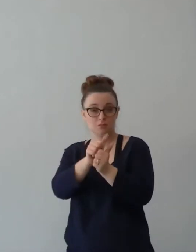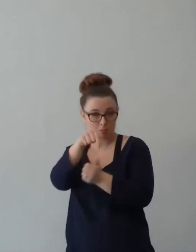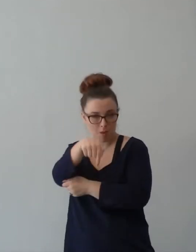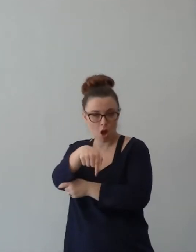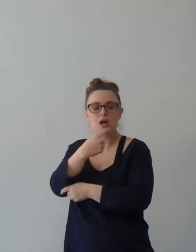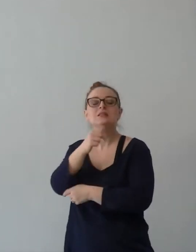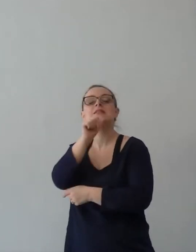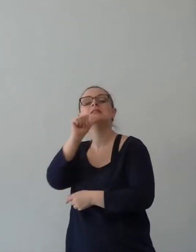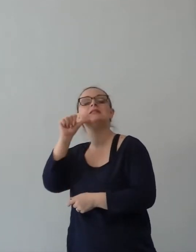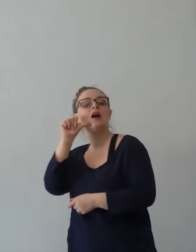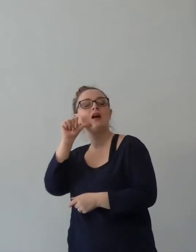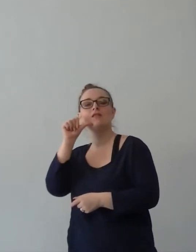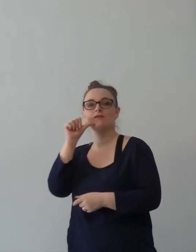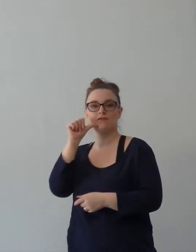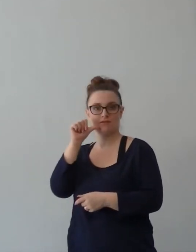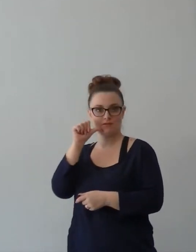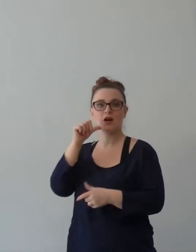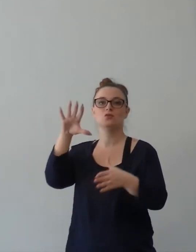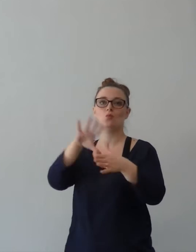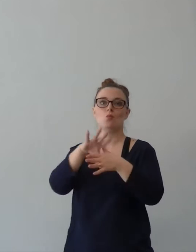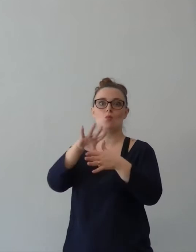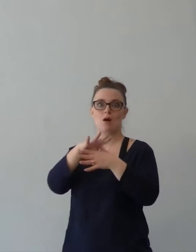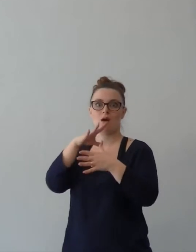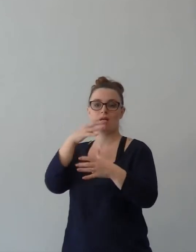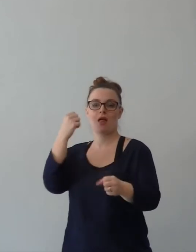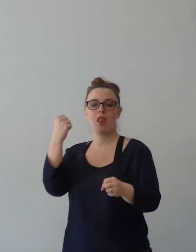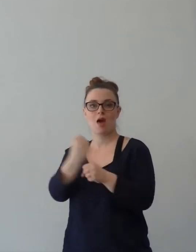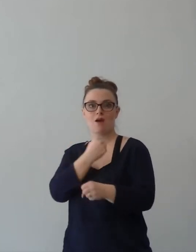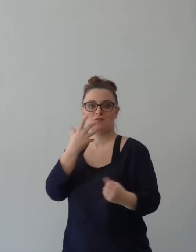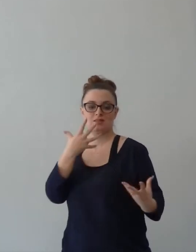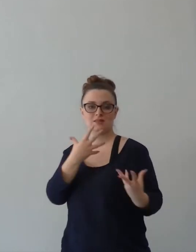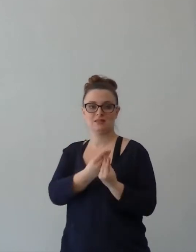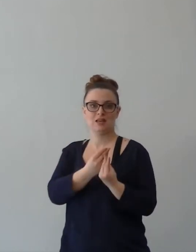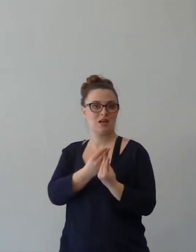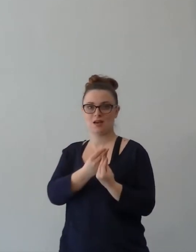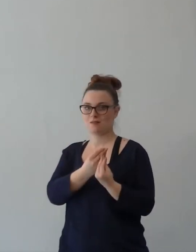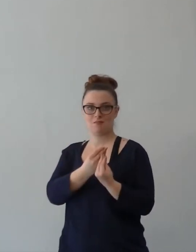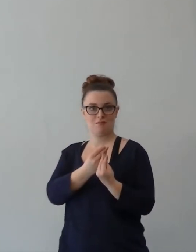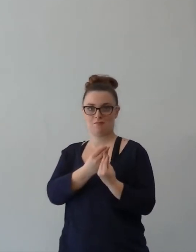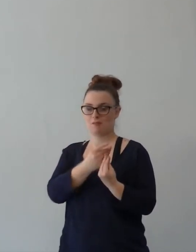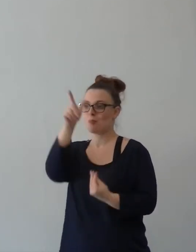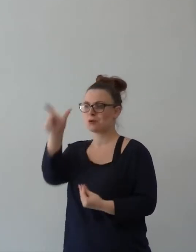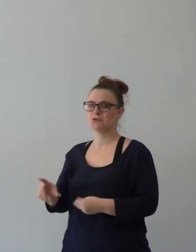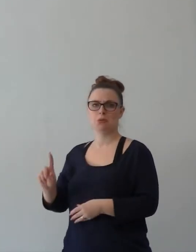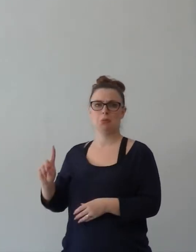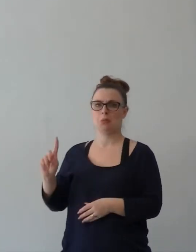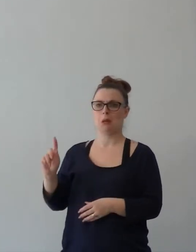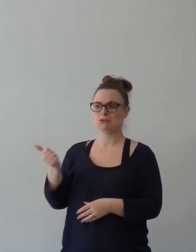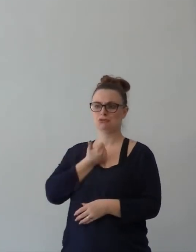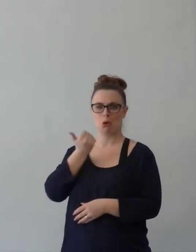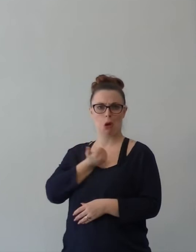singolo, non c'è la stella, non c'è il maradona, non c'è il ciro immobile, non c'è il dipara,